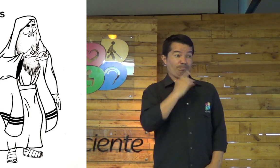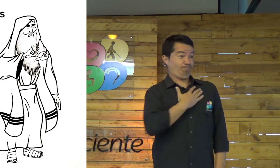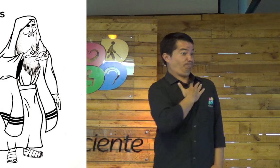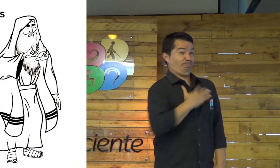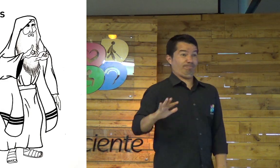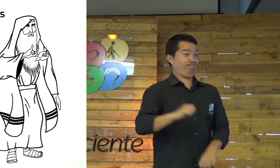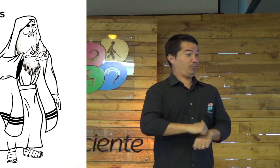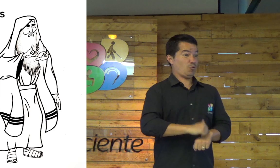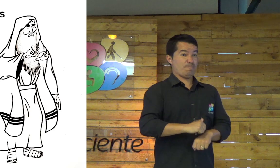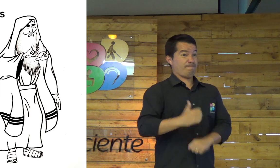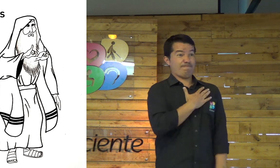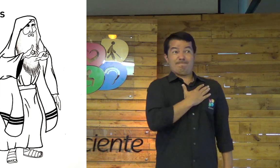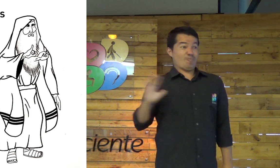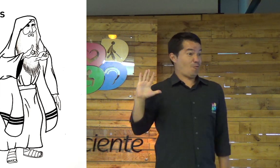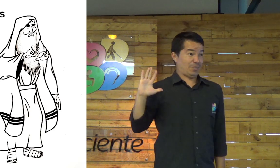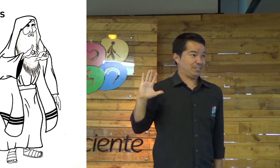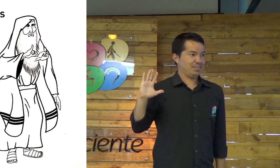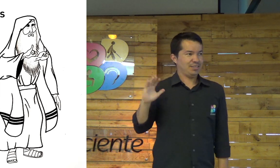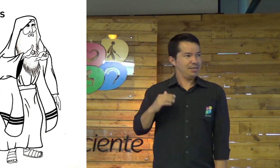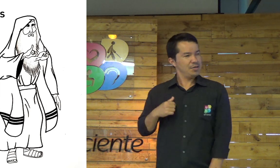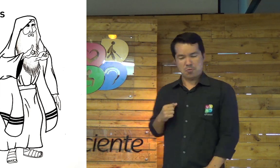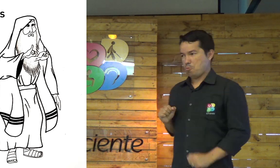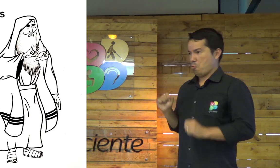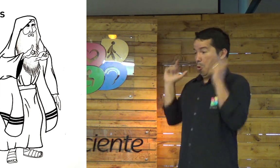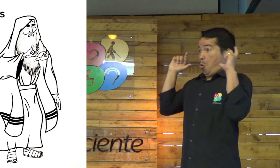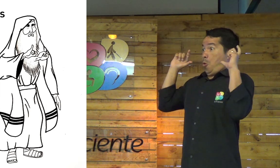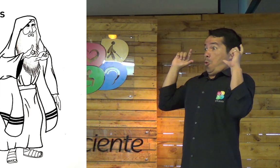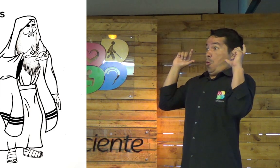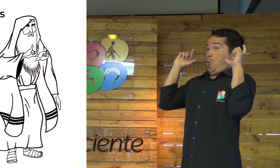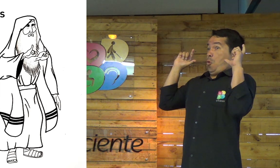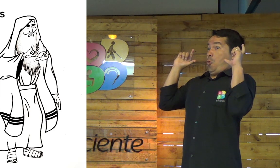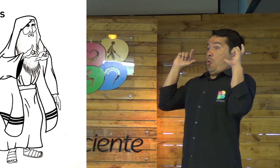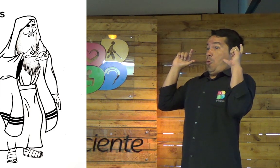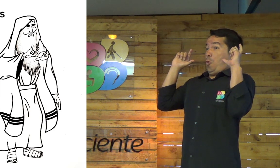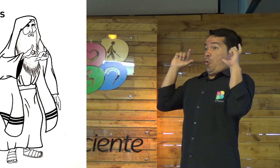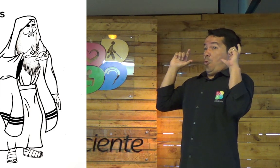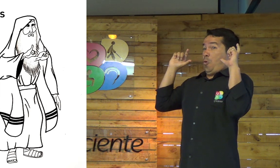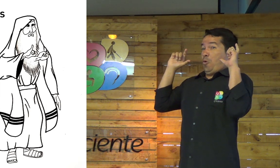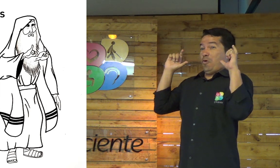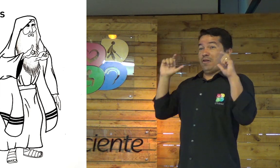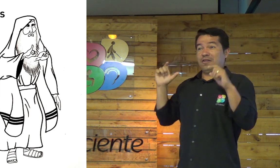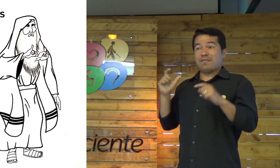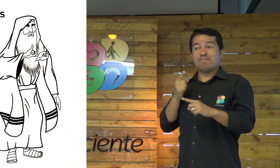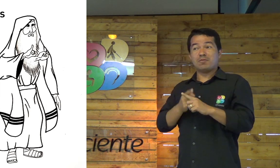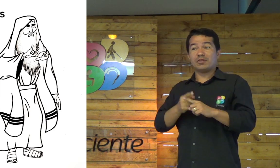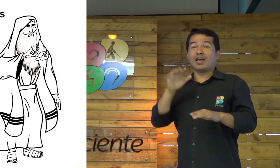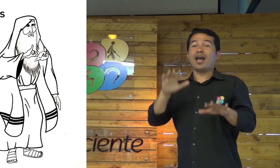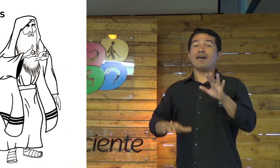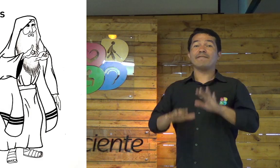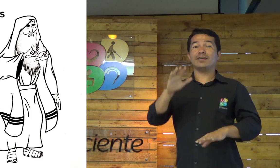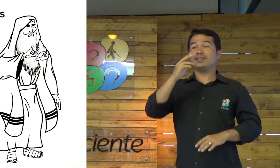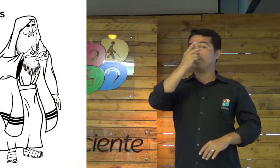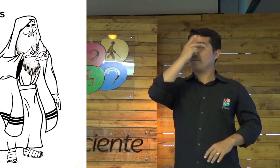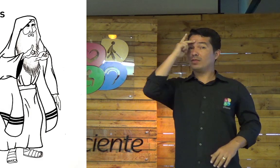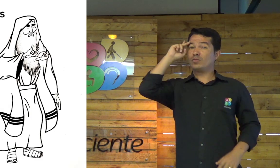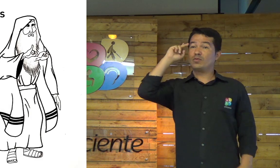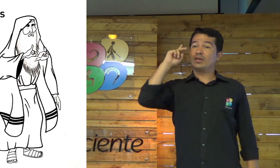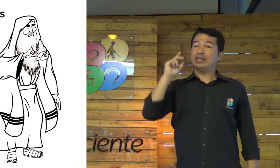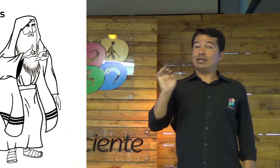sim. Ele não gosta de surdo. Ele não gosta de pobre. E eu fiquei ali abismado. porque às vezes